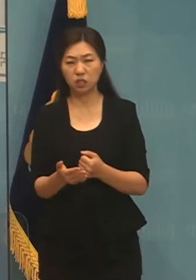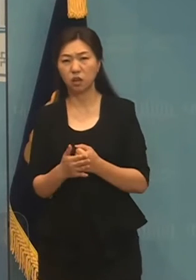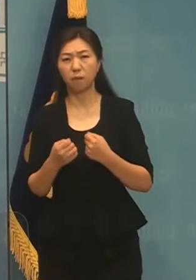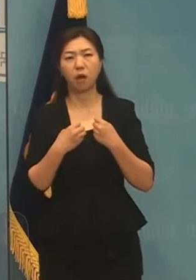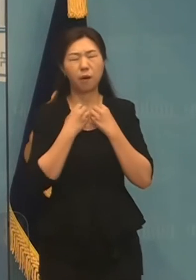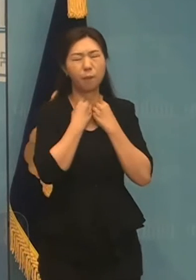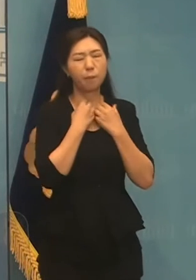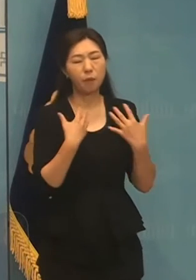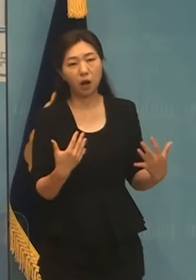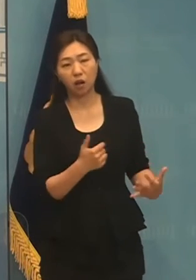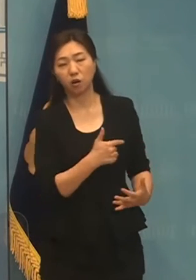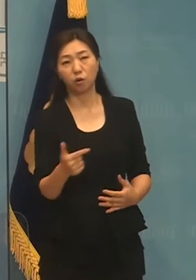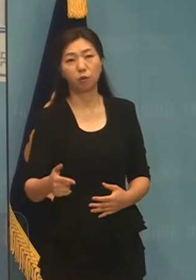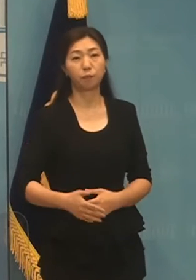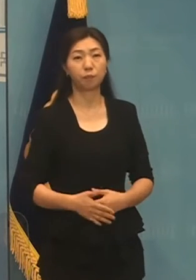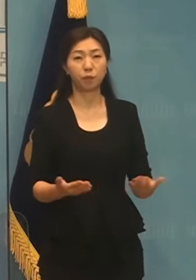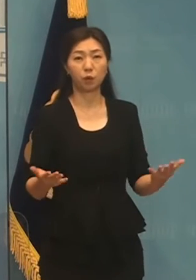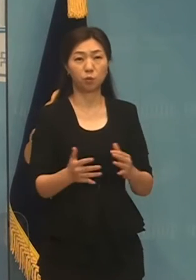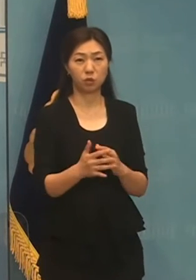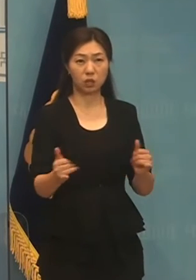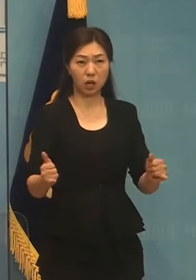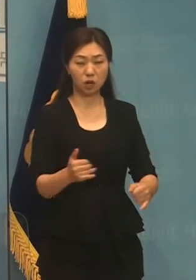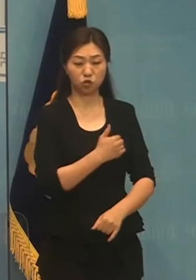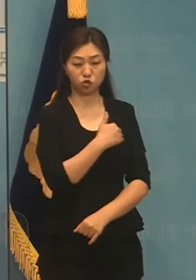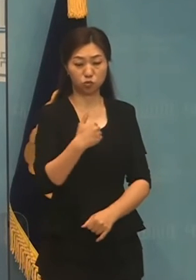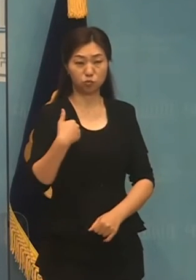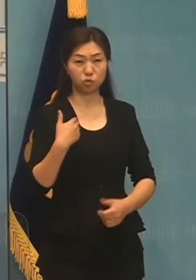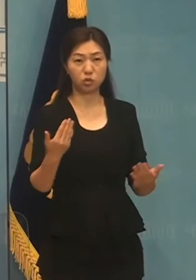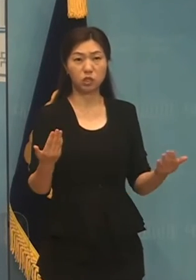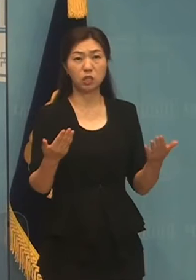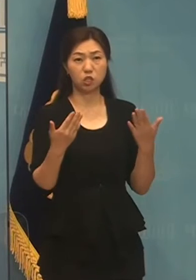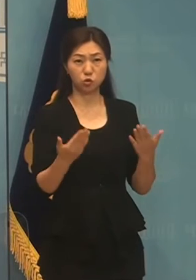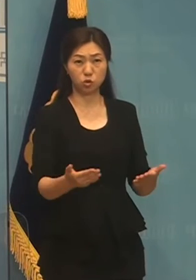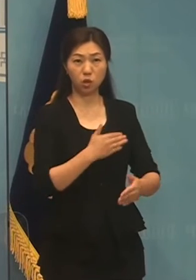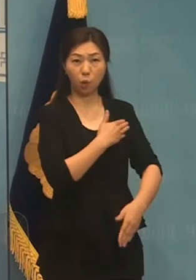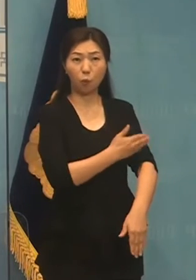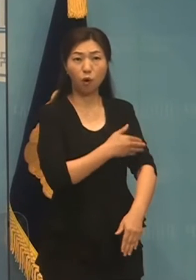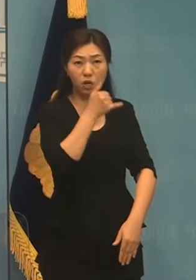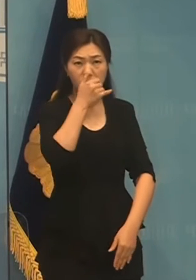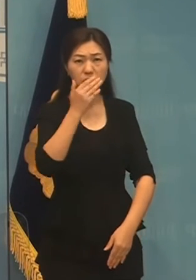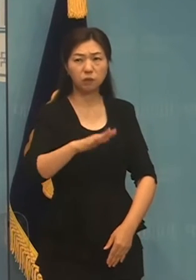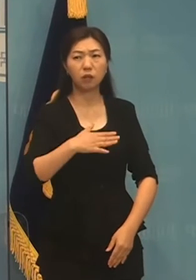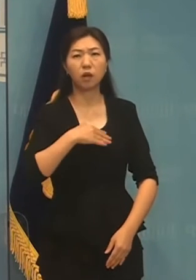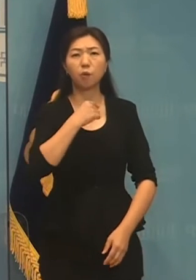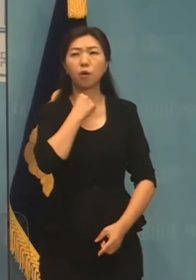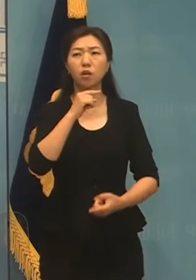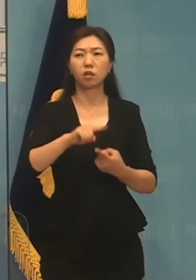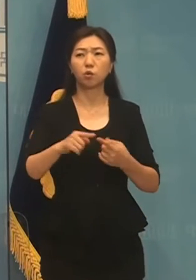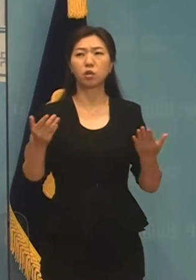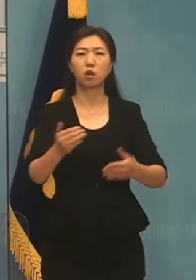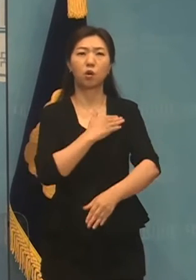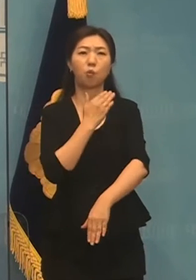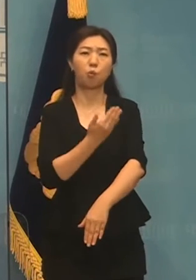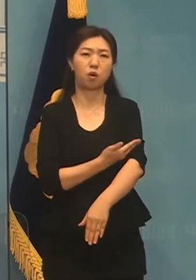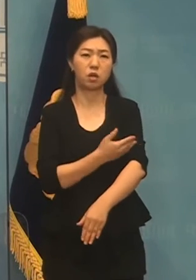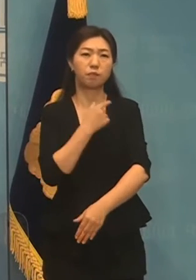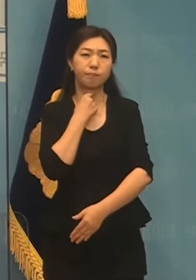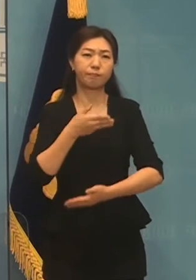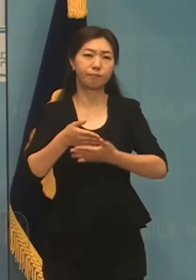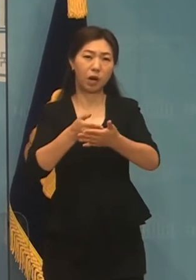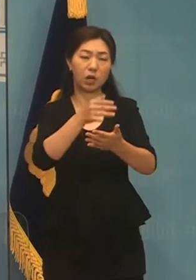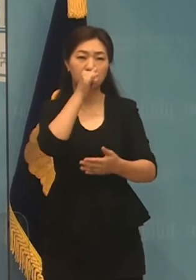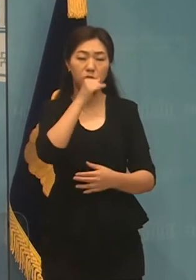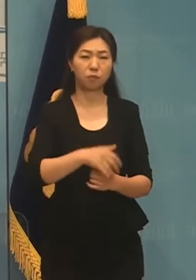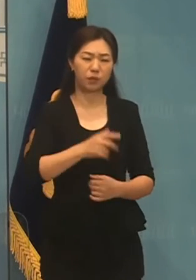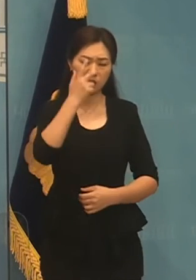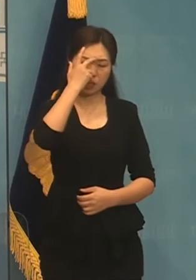충분히 실력을 요구하지만 원하는 만큼 일할 자유도 요구합니다. 부시대적인 해결적인